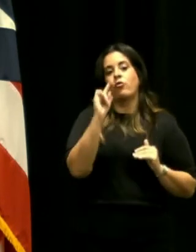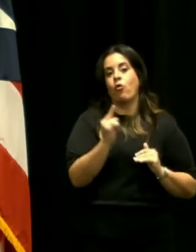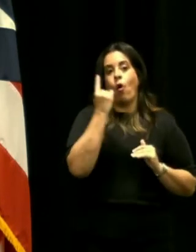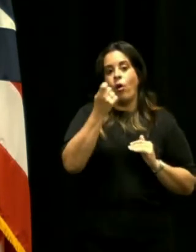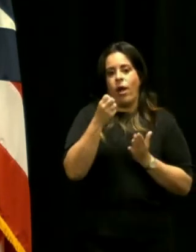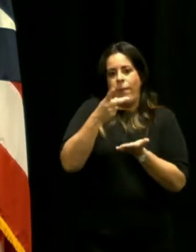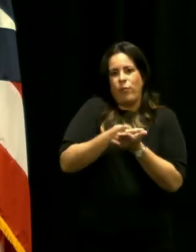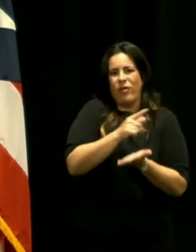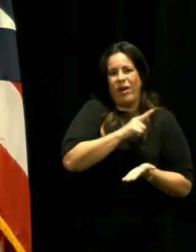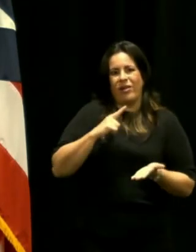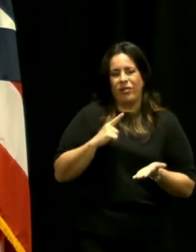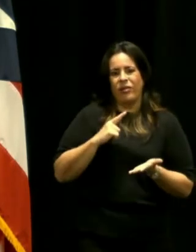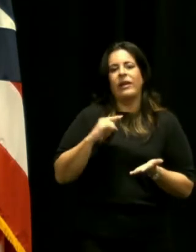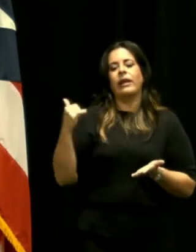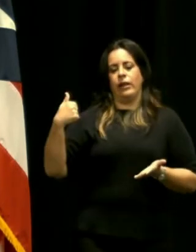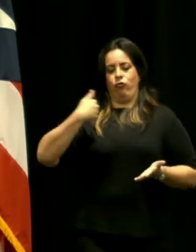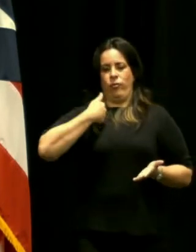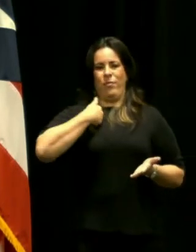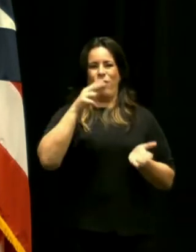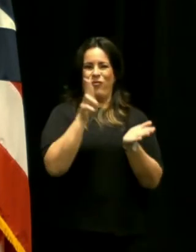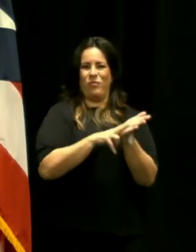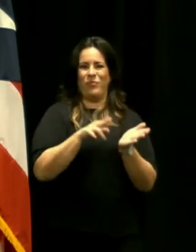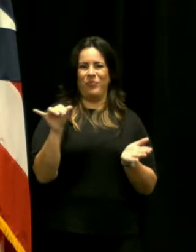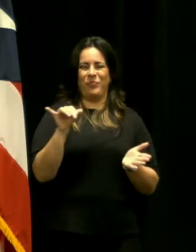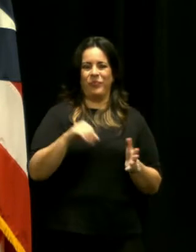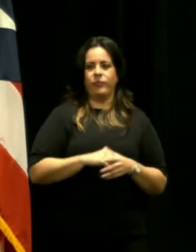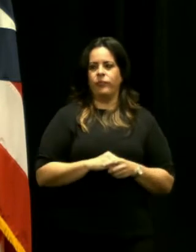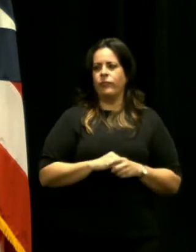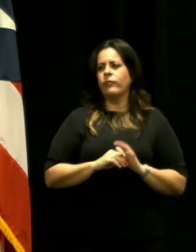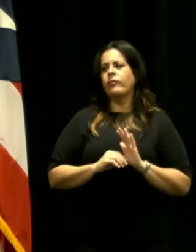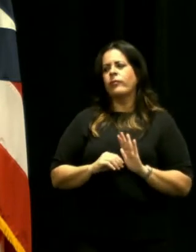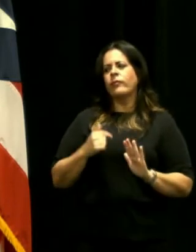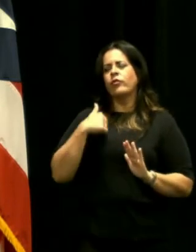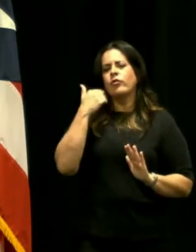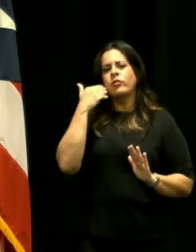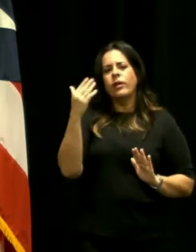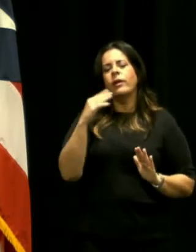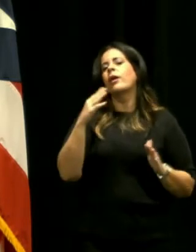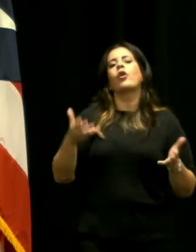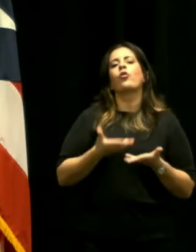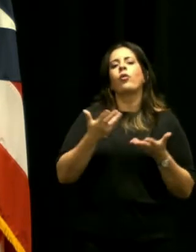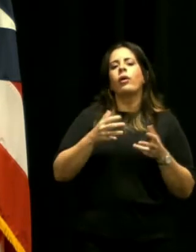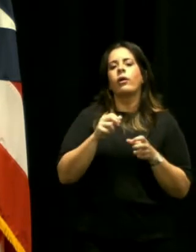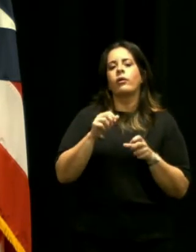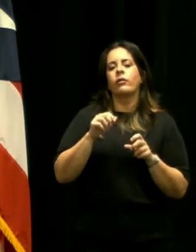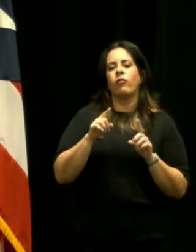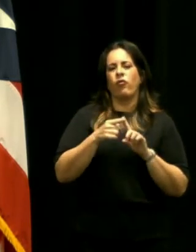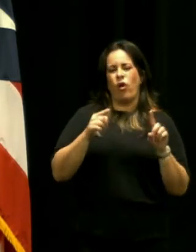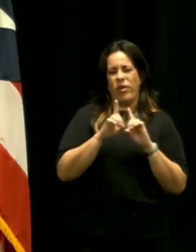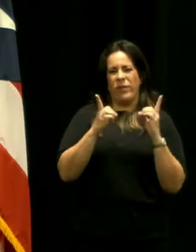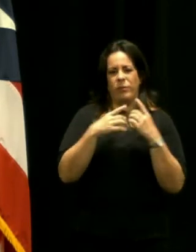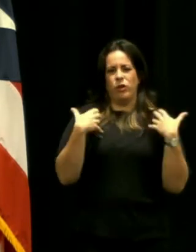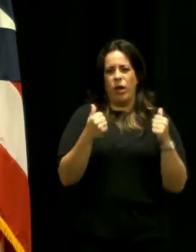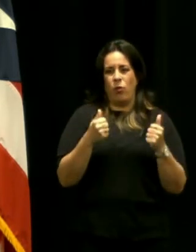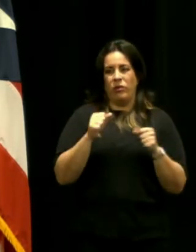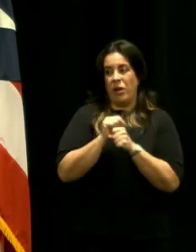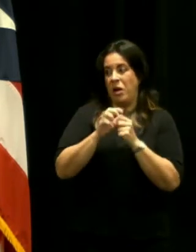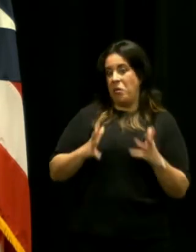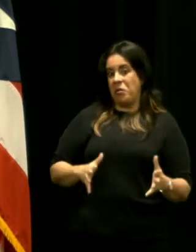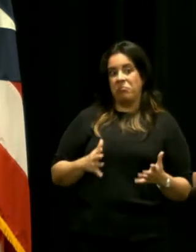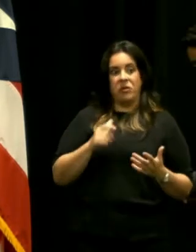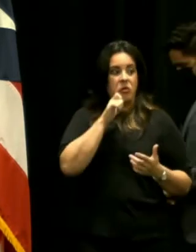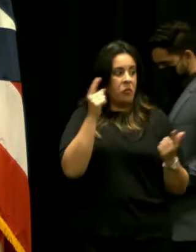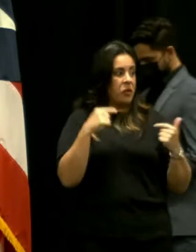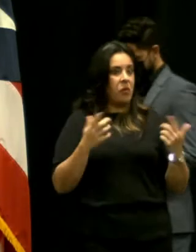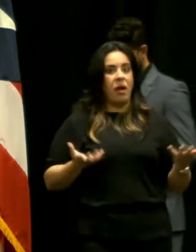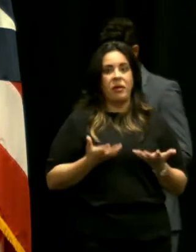apruebe en la legislatura sino yo lo firmo yo sé que no hay personal aquí del departamento de salud de verdad no vino personal